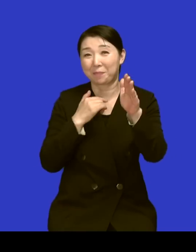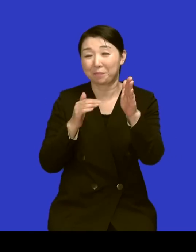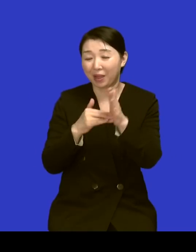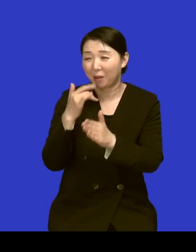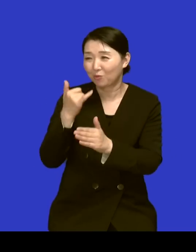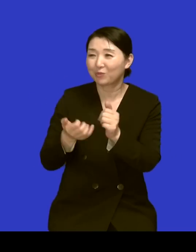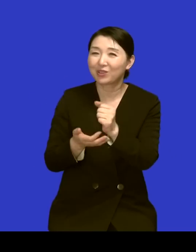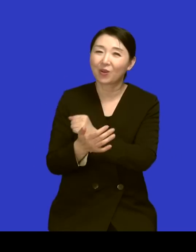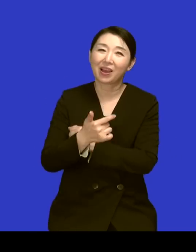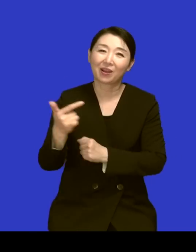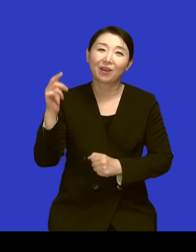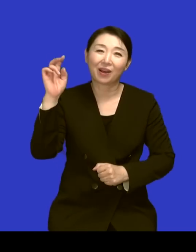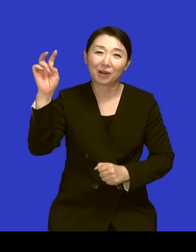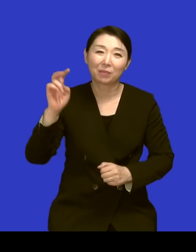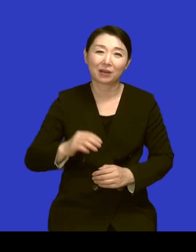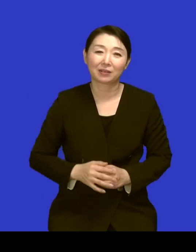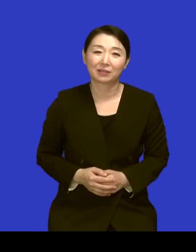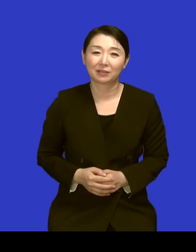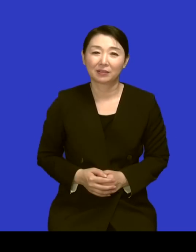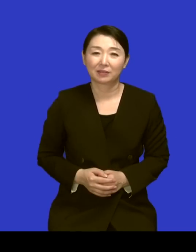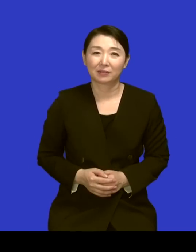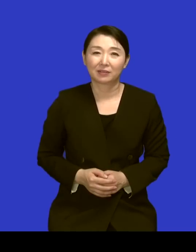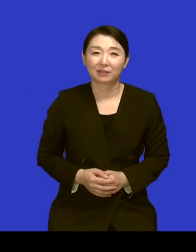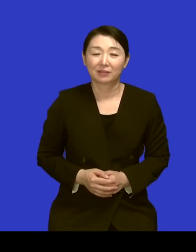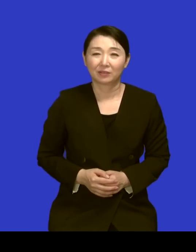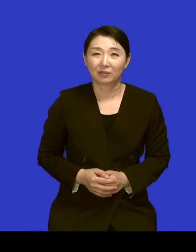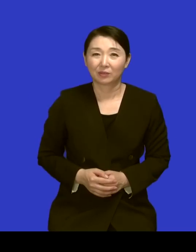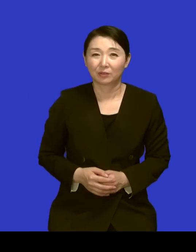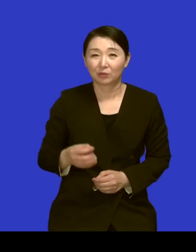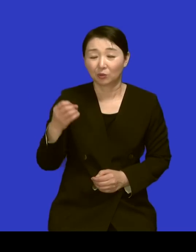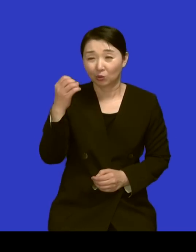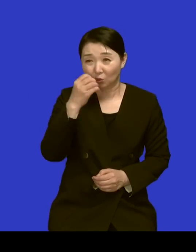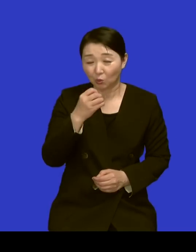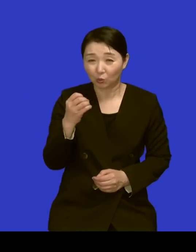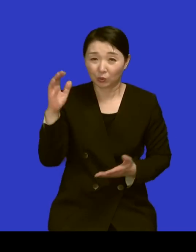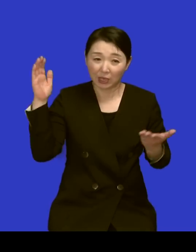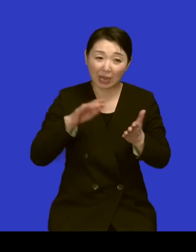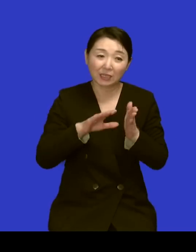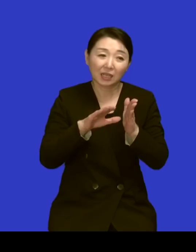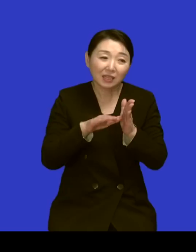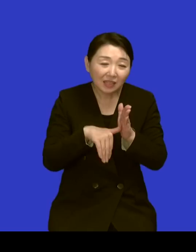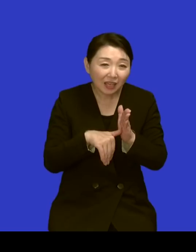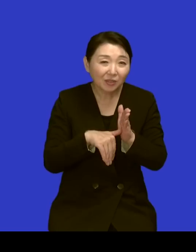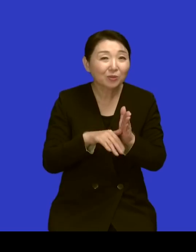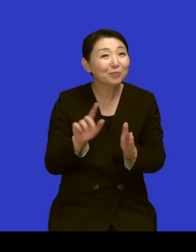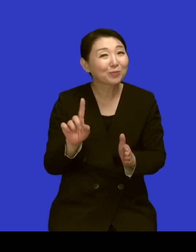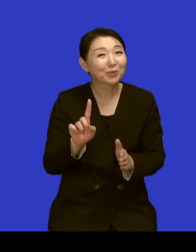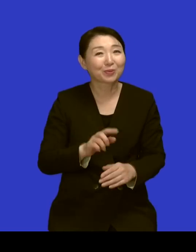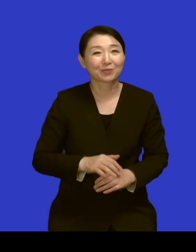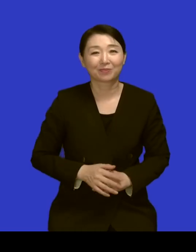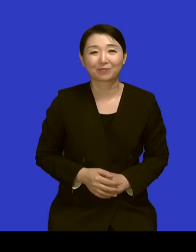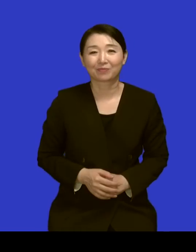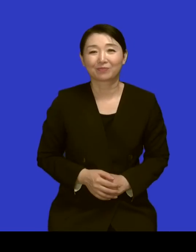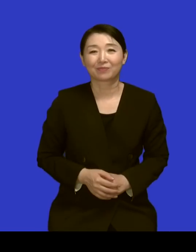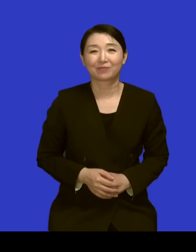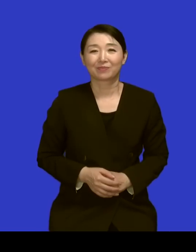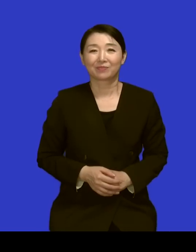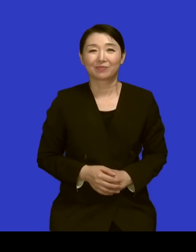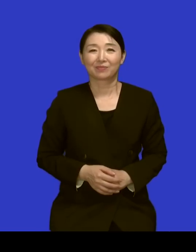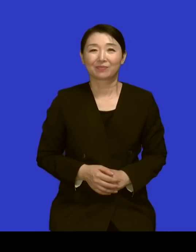어린 시절 고등학교 시절 좀 예민한 시기에 선생님은 어떤 학생이었어요 아 돌이켜보면요 네